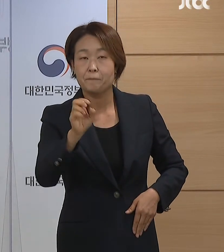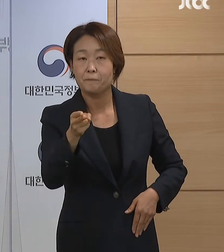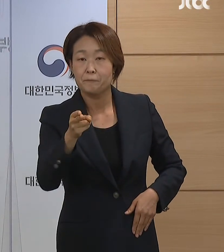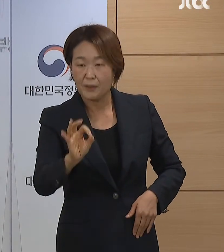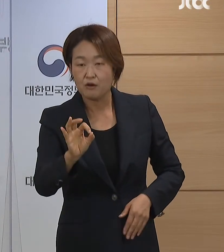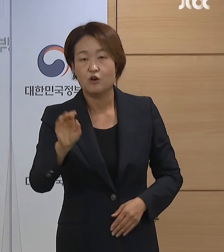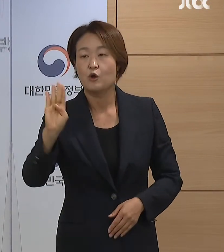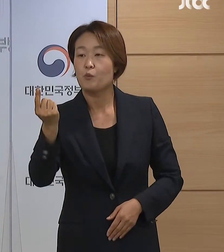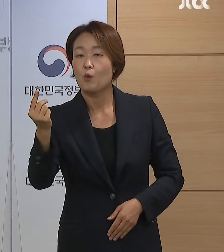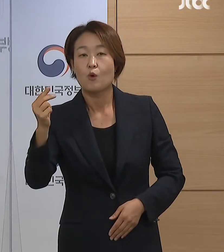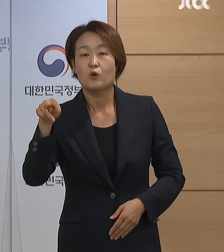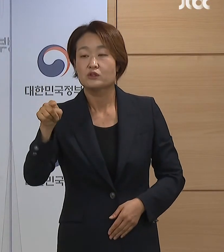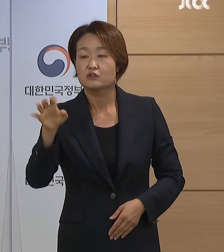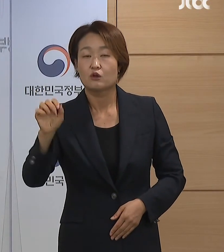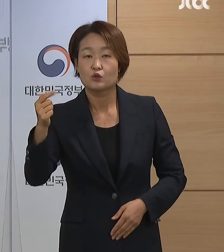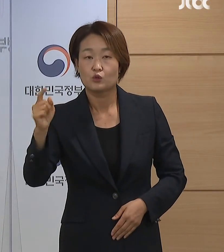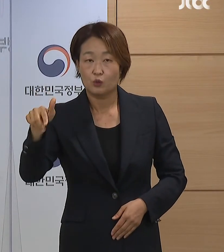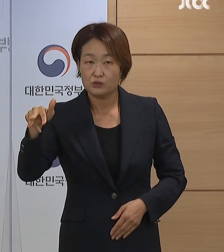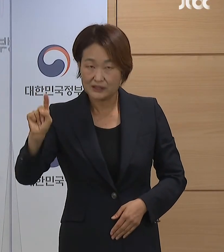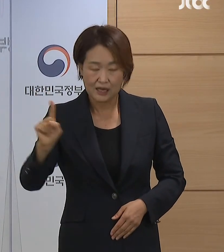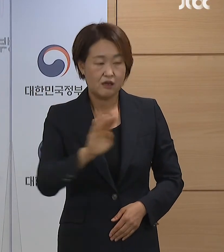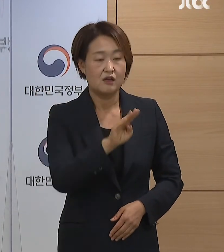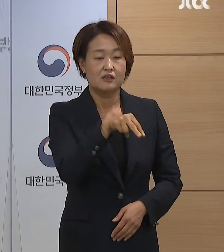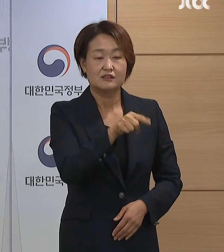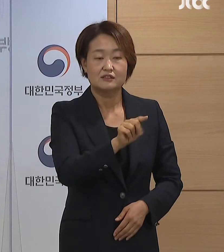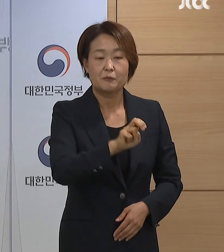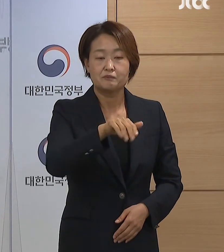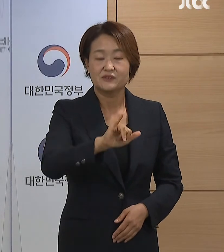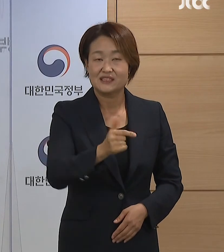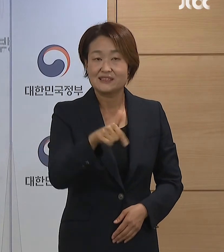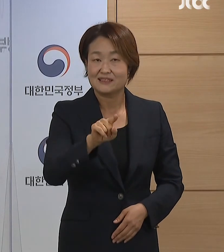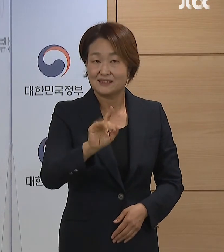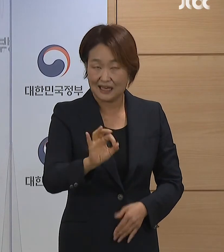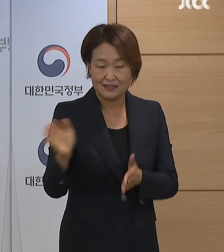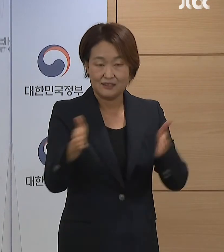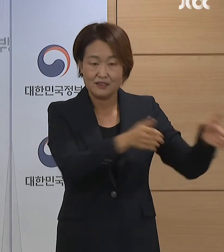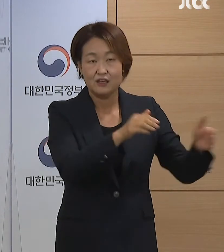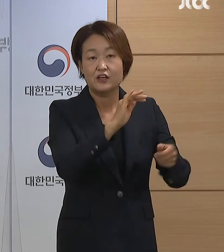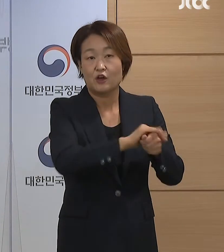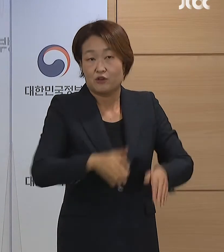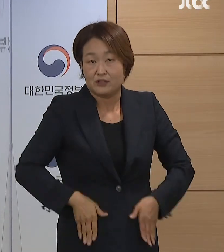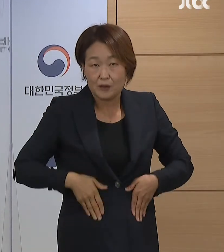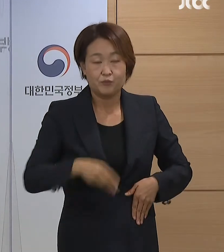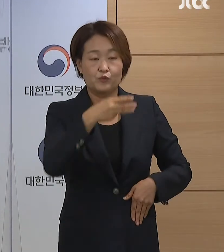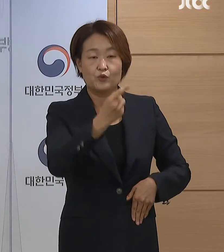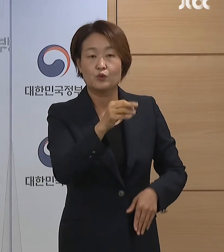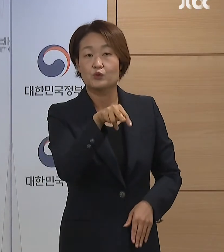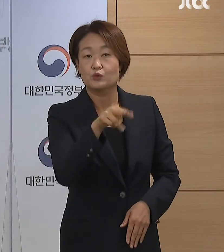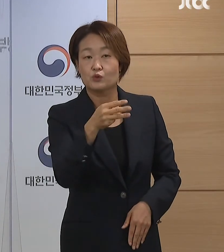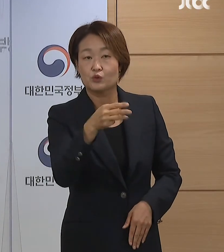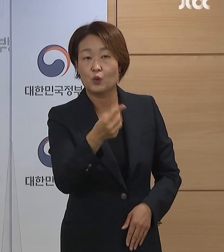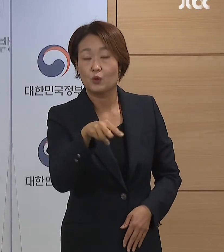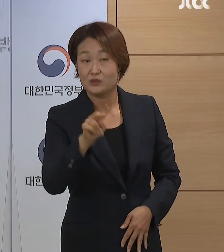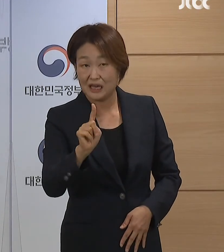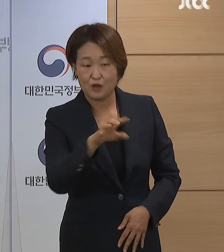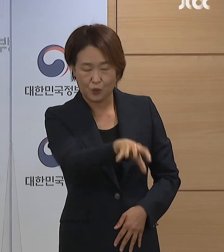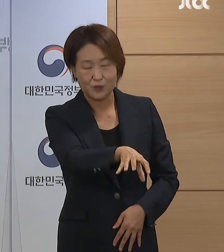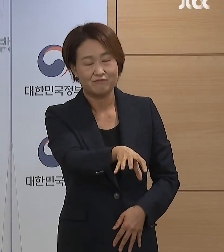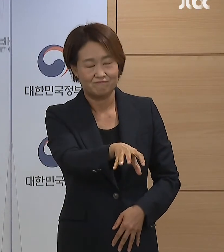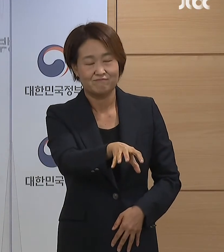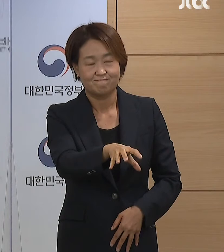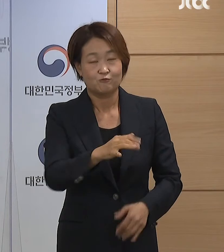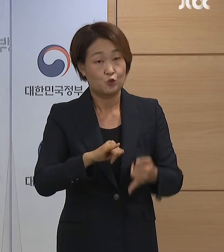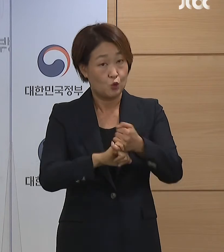보성녹차, 섬진강휴게소입니다. 경남지역은 통도사휴게소입니다. 연휴 기간 동안